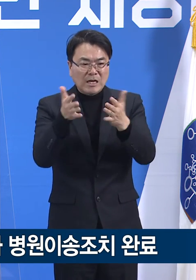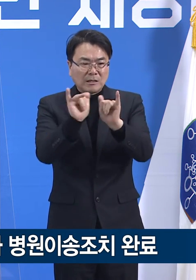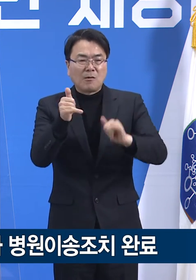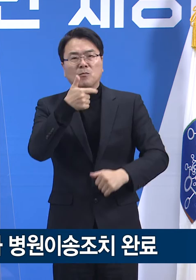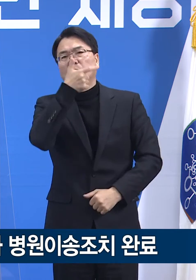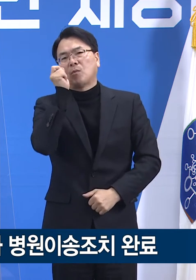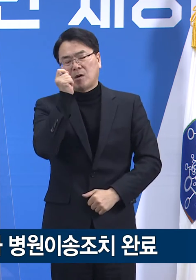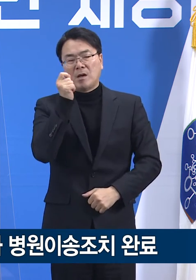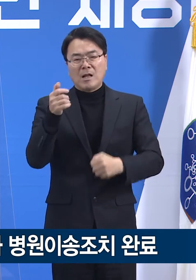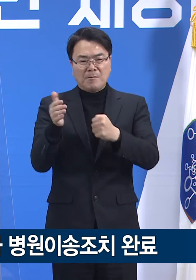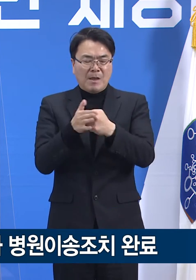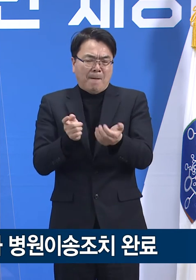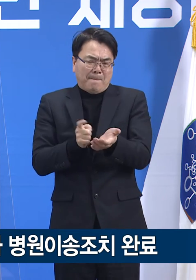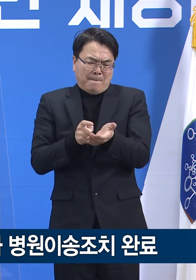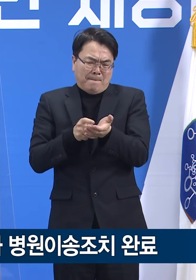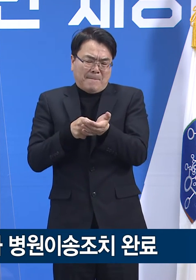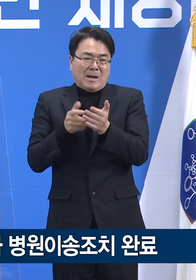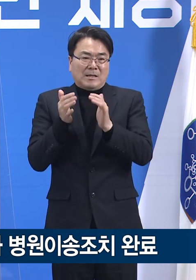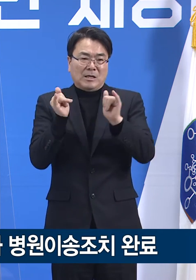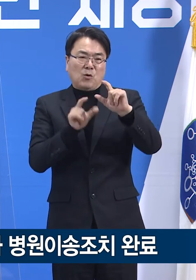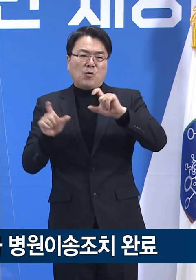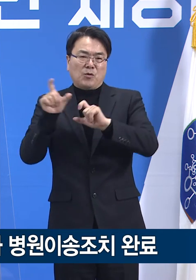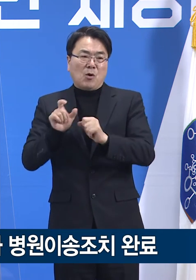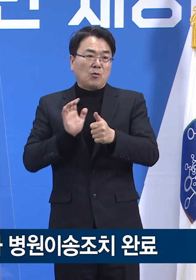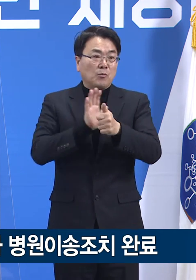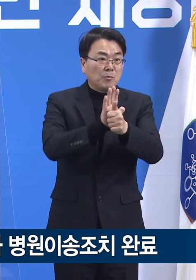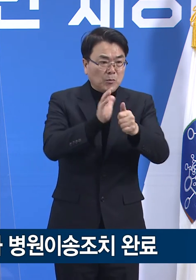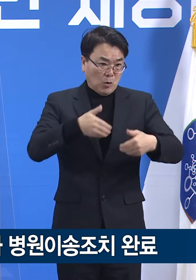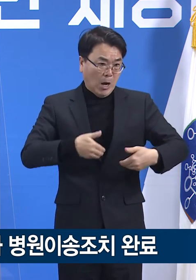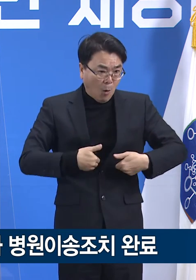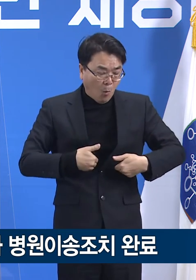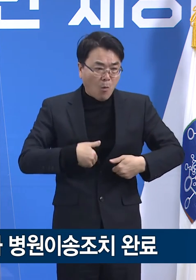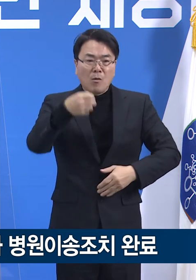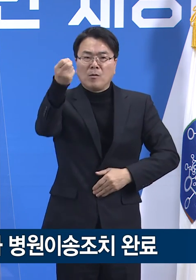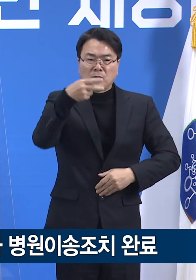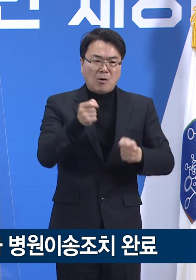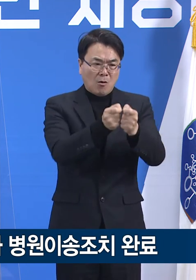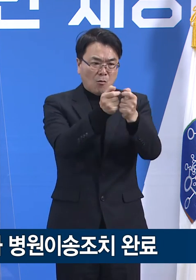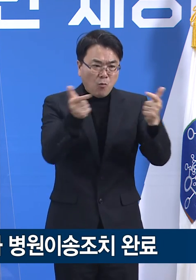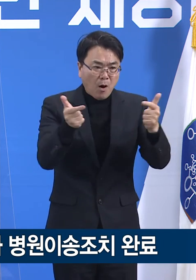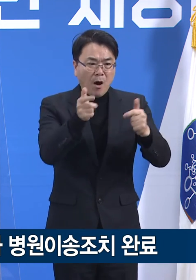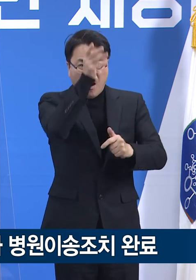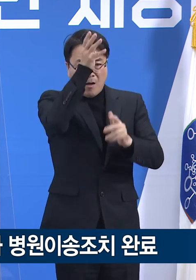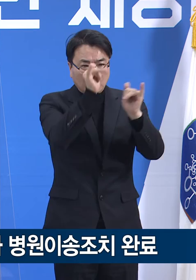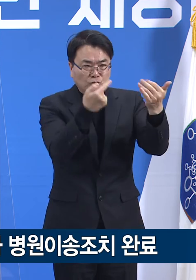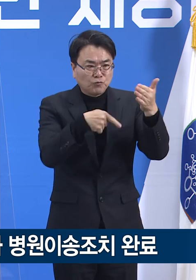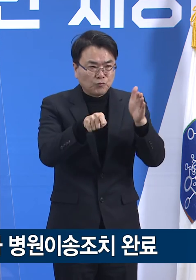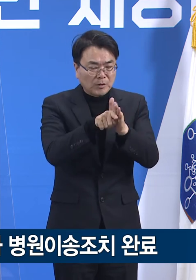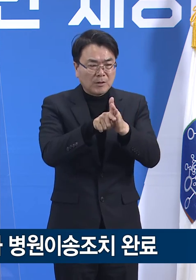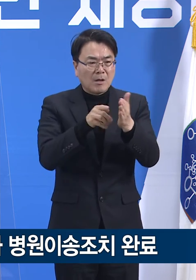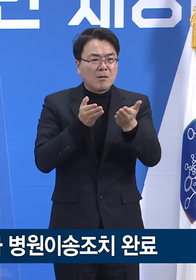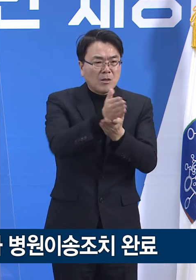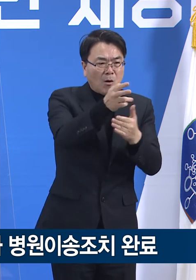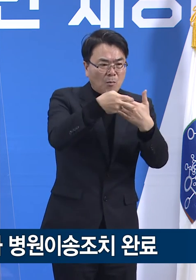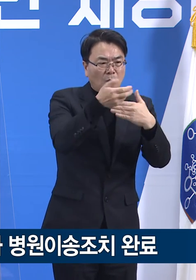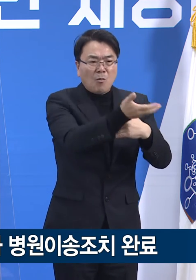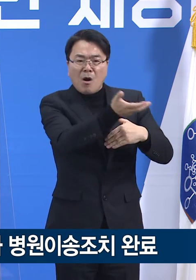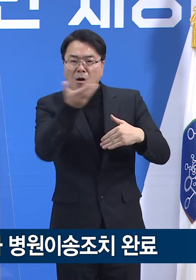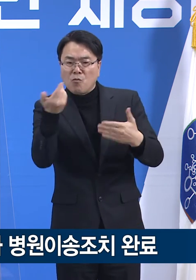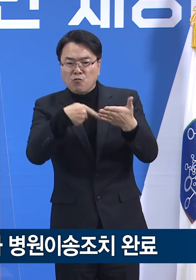의료인력에 긴급 투입이 필요했고 동시에 늘어나는 확진자들을 전담병원으로 이송하기 위한